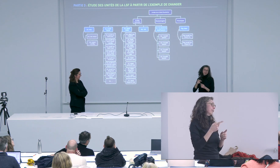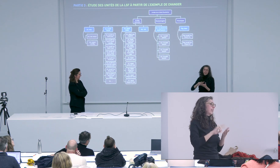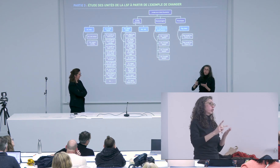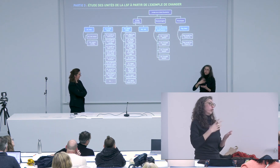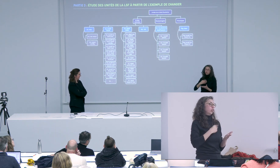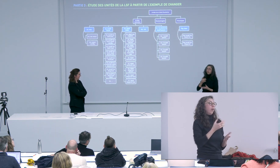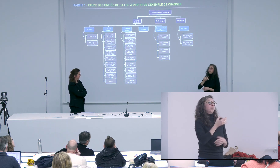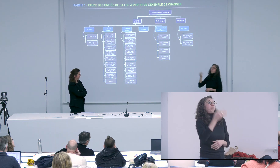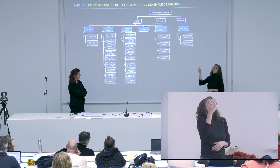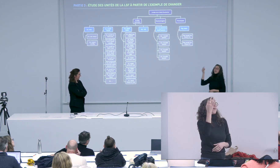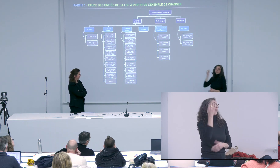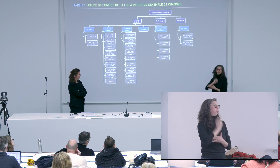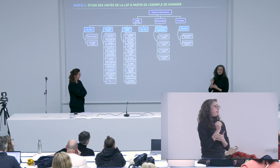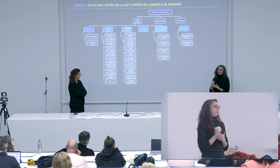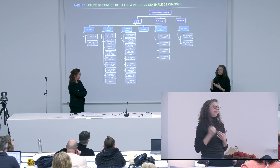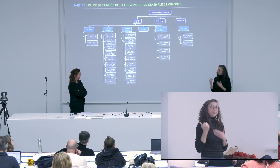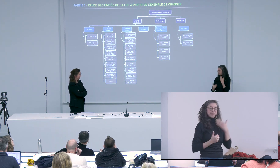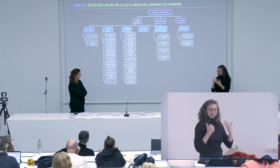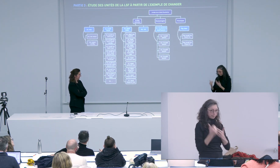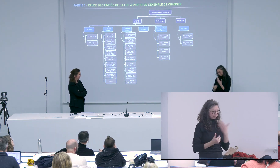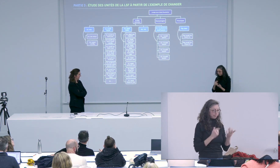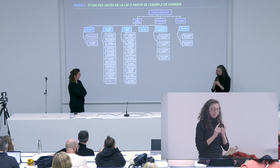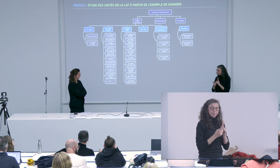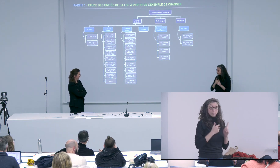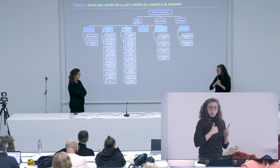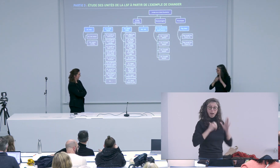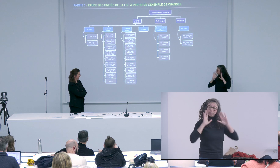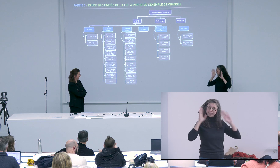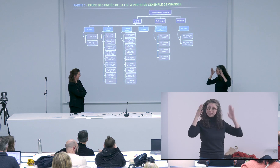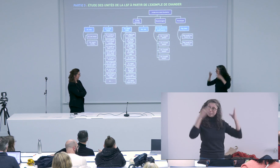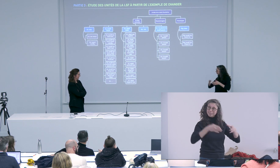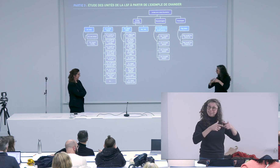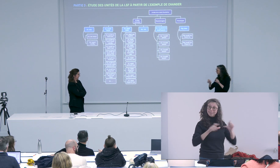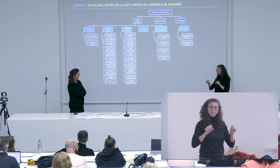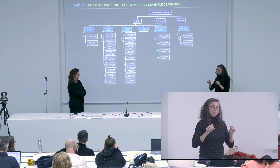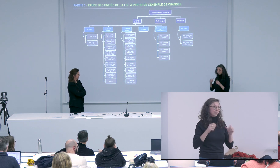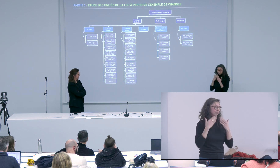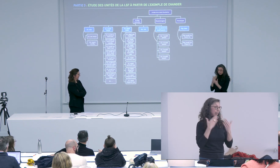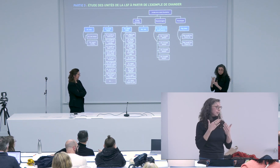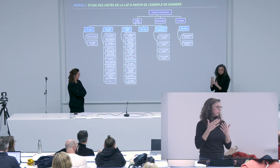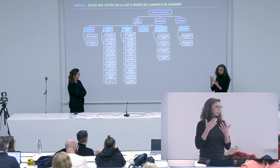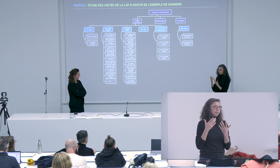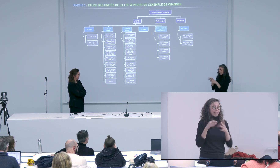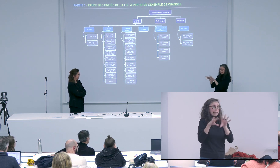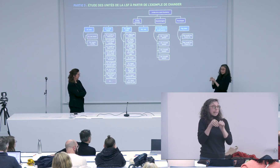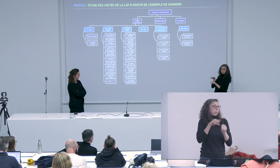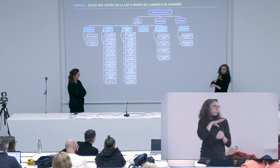traduites pour que je les comprenne et donc travailler un petit peu en français mais je me suis complètement